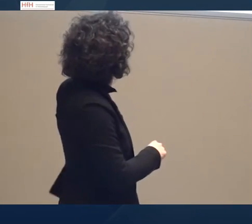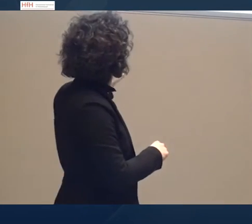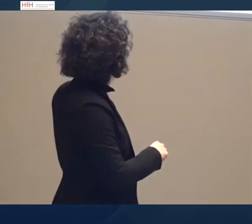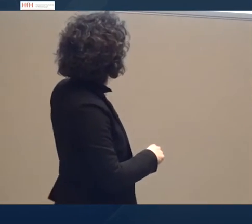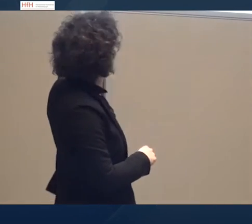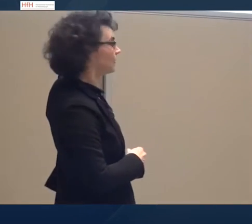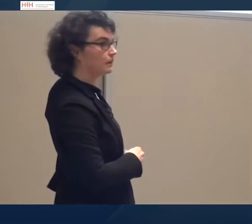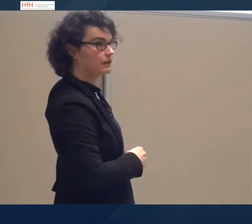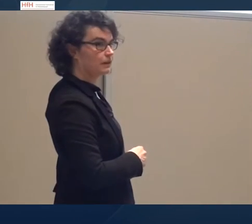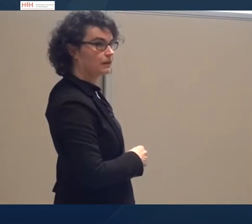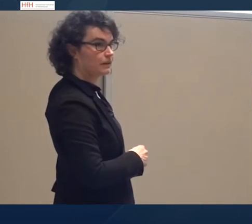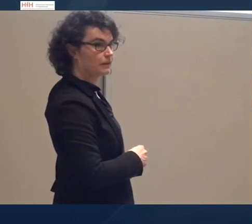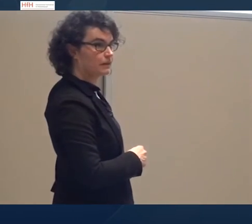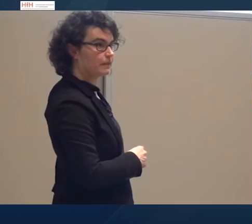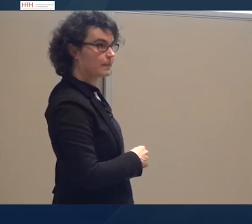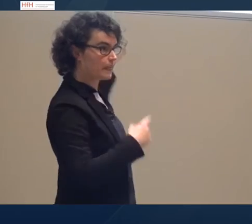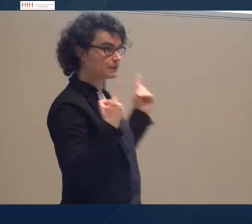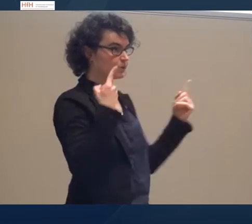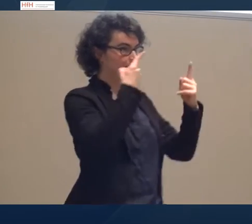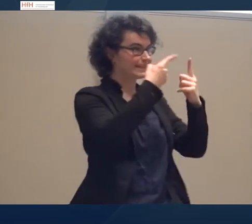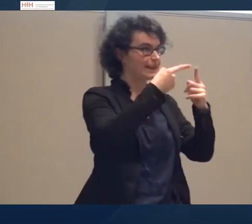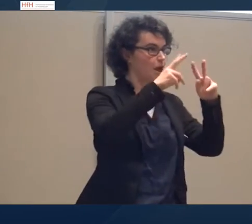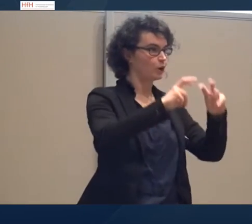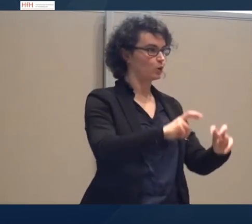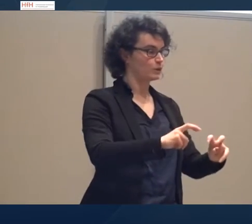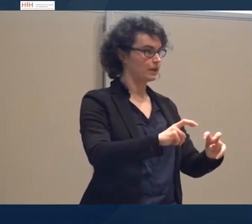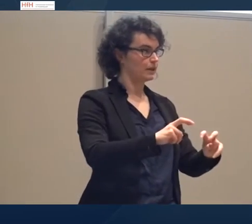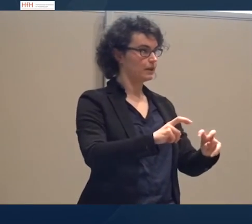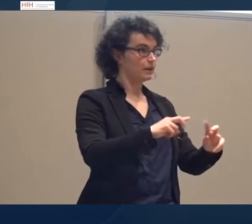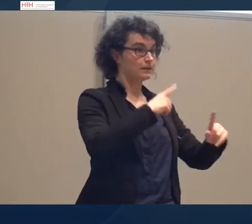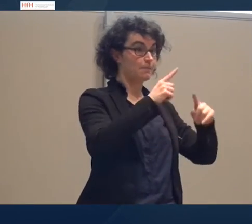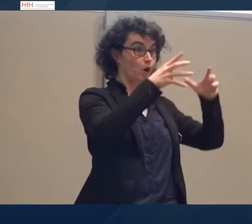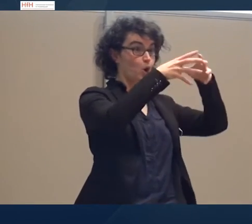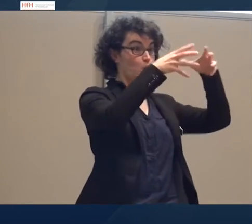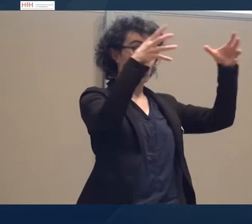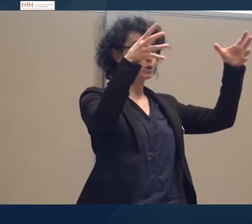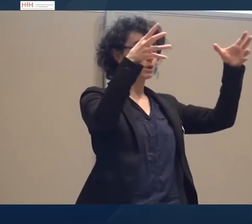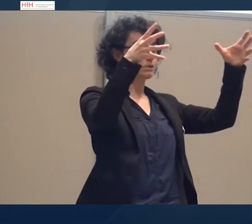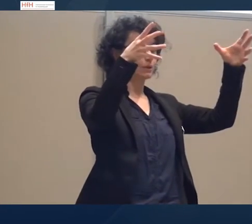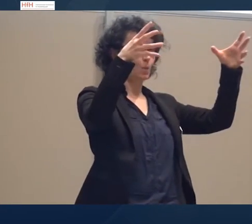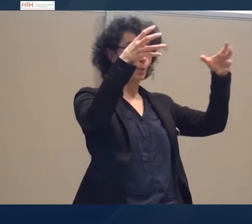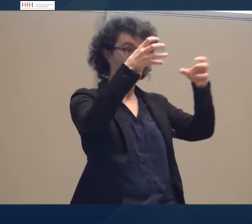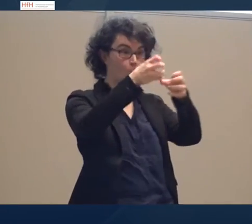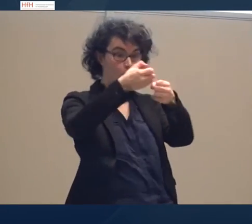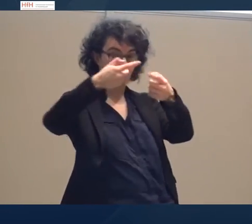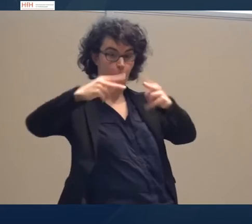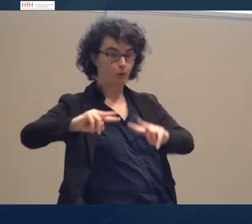unser Vorhaben in Bezug auf die Analyse. Wir wollen untergehen von grossen Einheiten zu den kleinen Einheiten. Oben haben wir